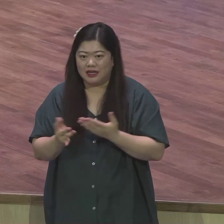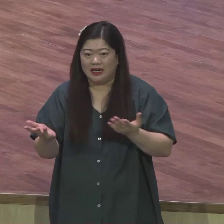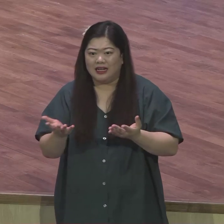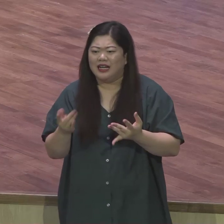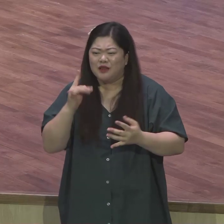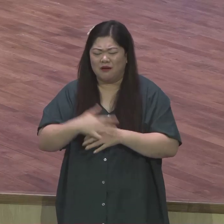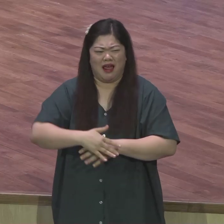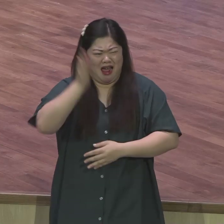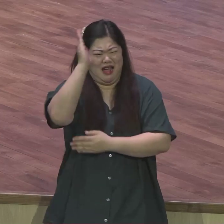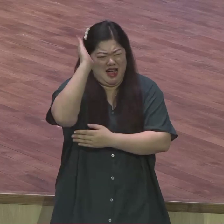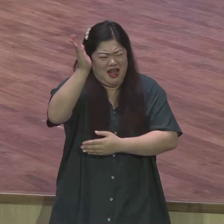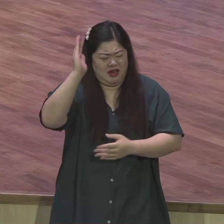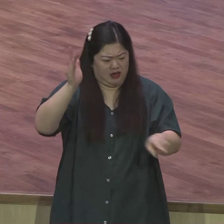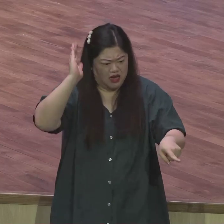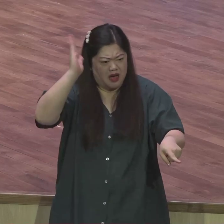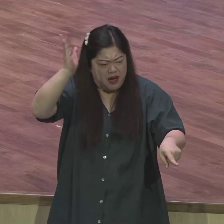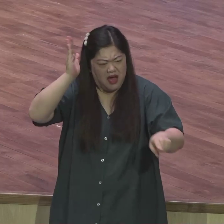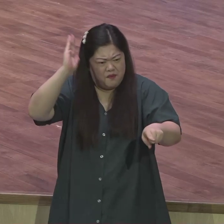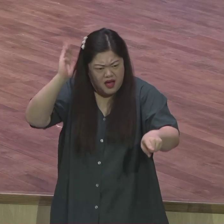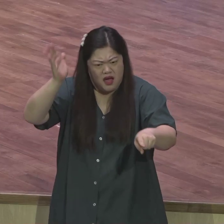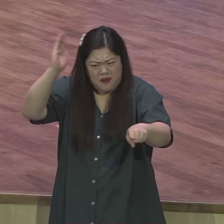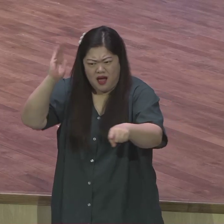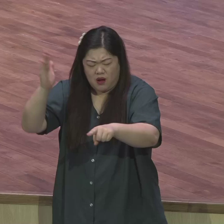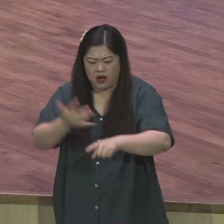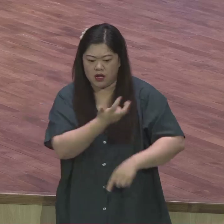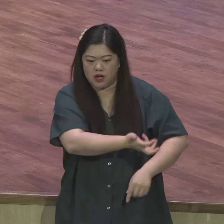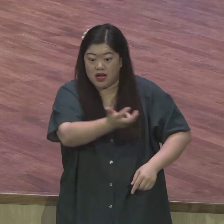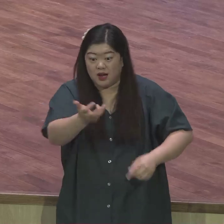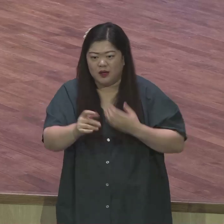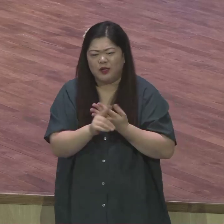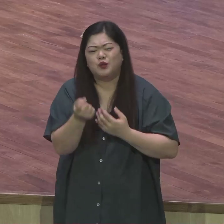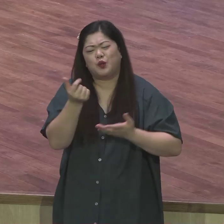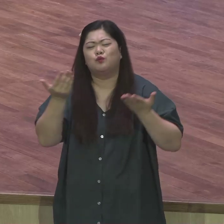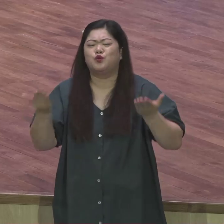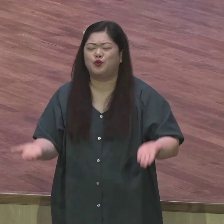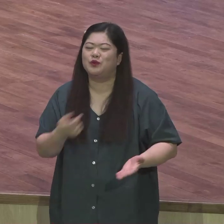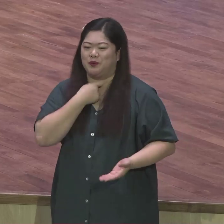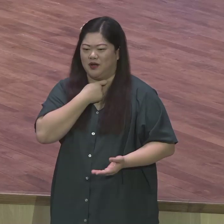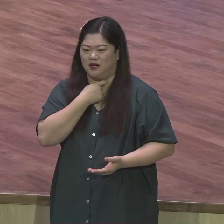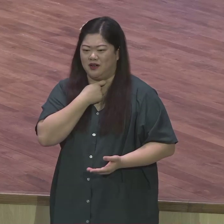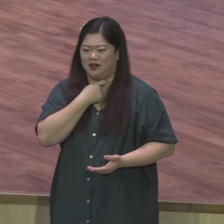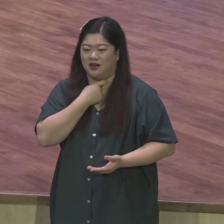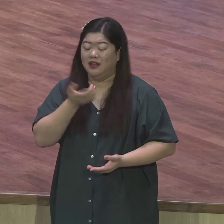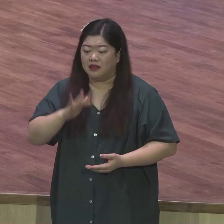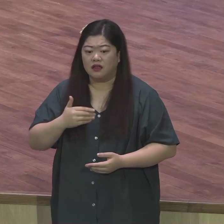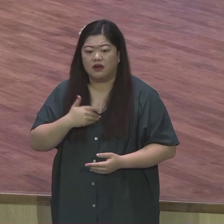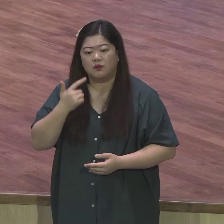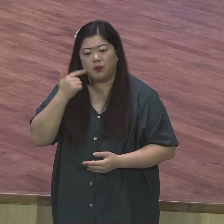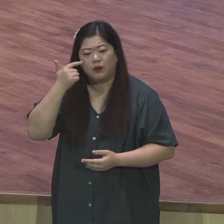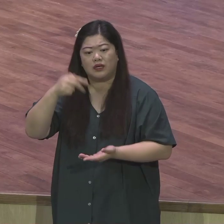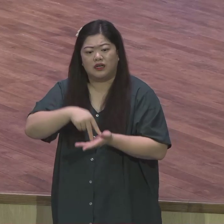쉬고 싶어요 그래서 성경이 모시게 해요 그럼 택시 기사에게 복음을 증거해 복음을 증거해서 그 염주